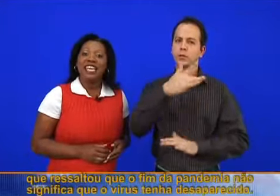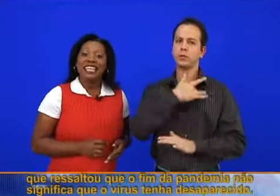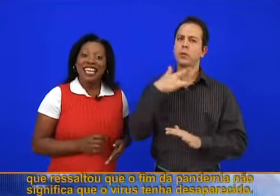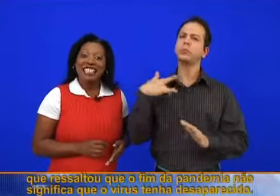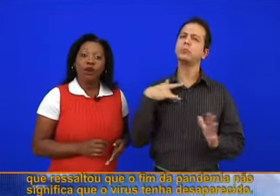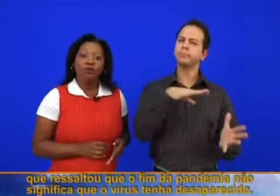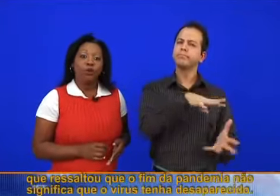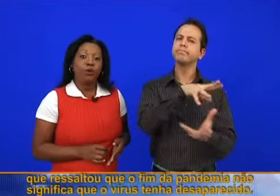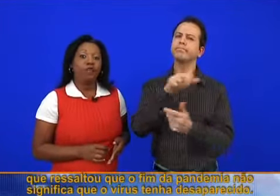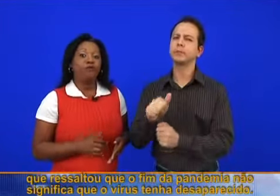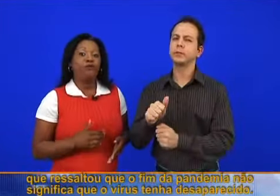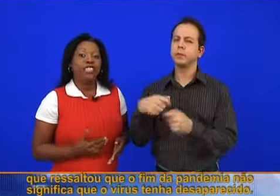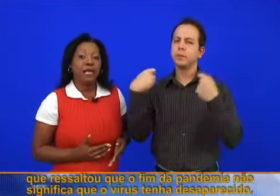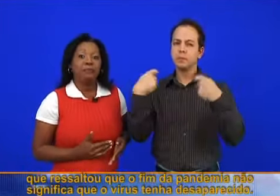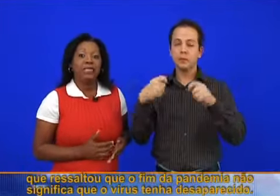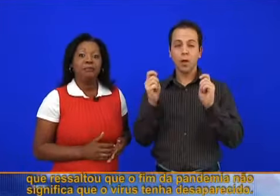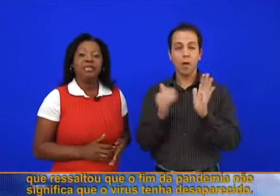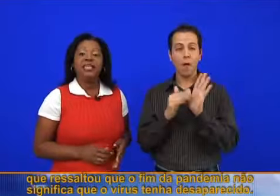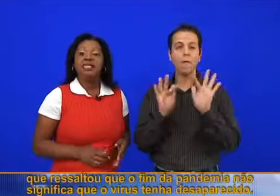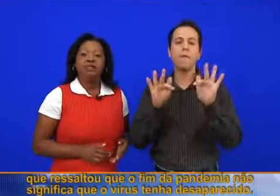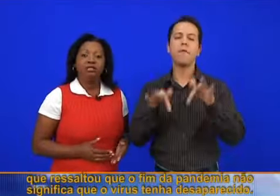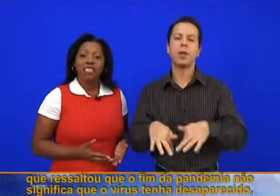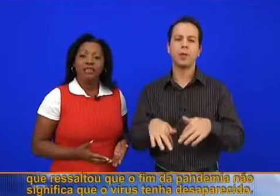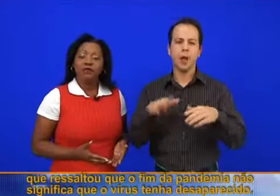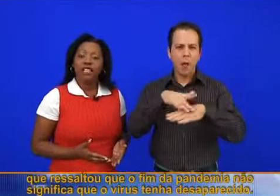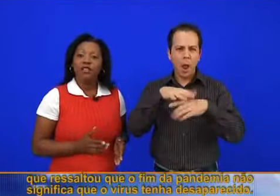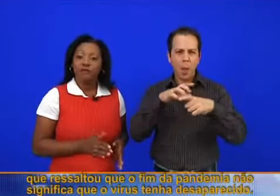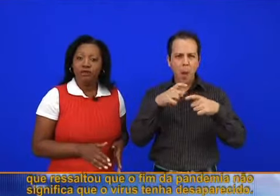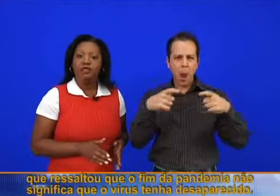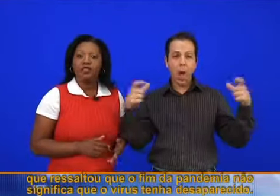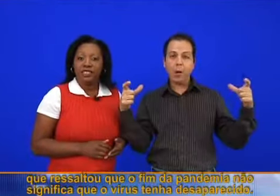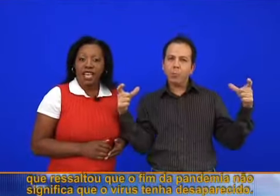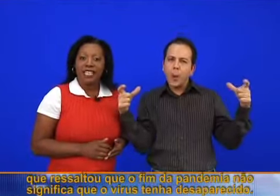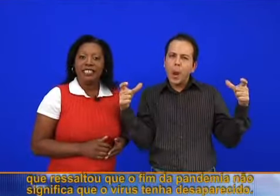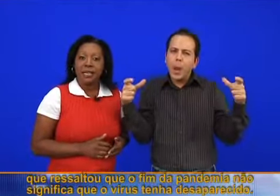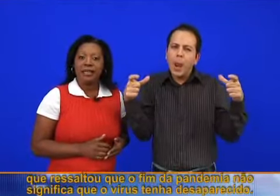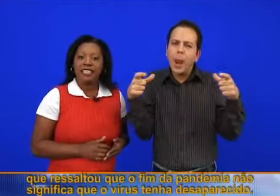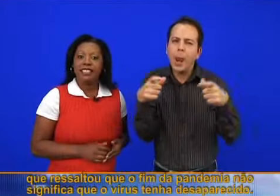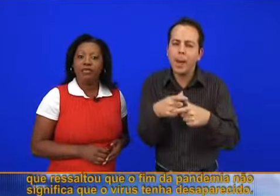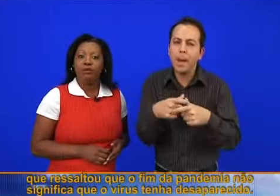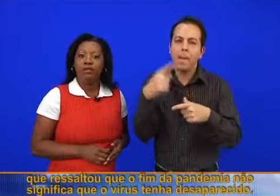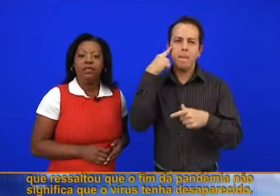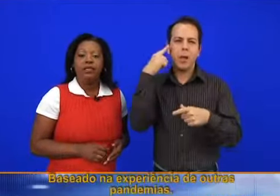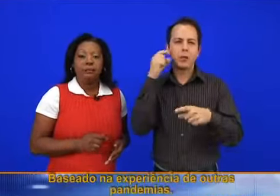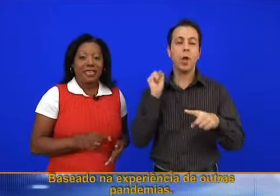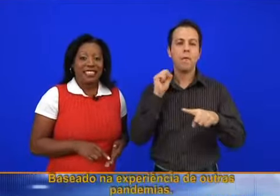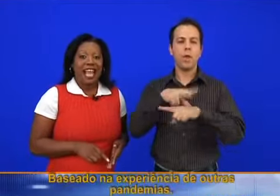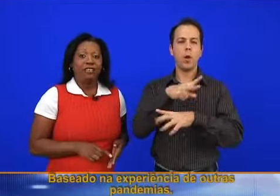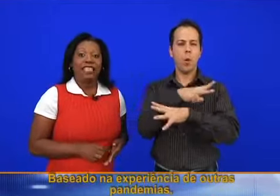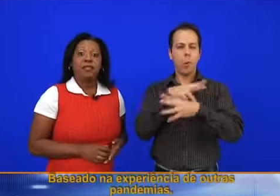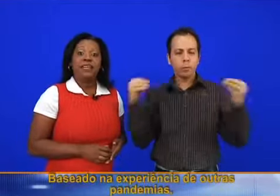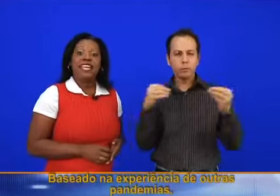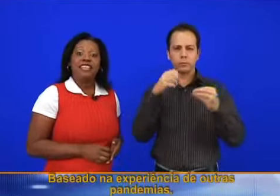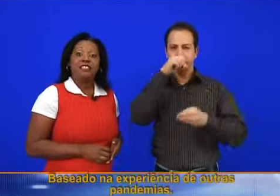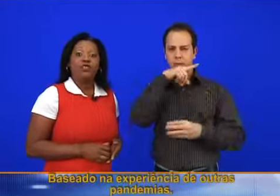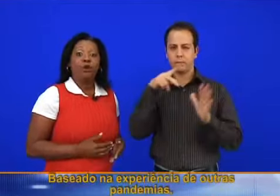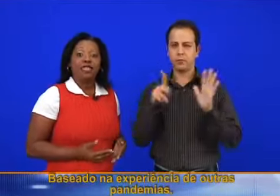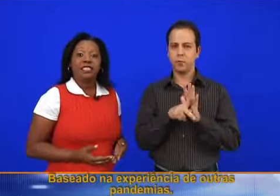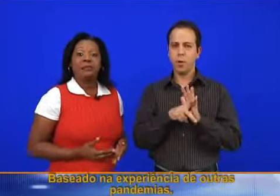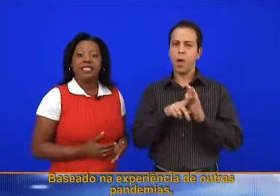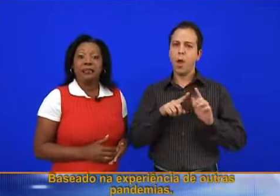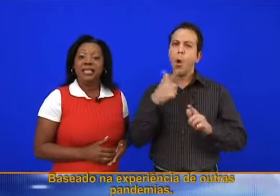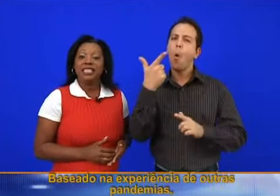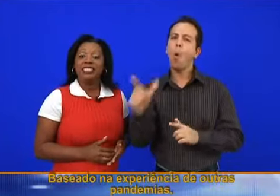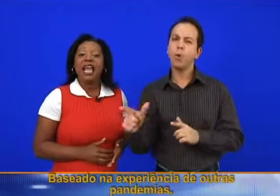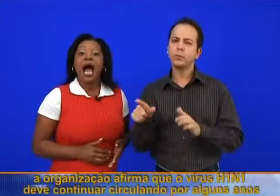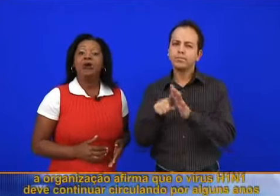Saúde que ressaltou que o fim da pandemia não significa que o vírus tenha desaparecido. baseado na experiência de